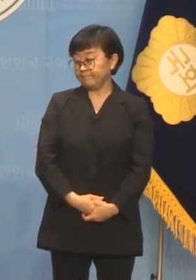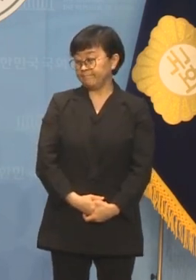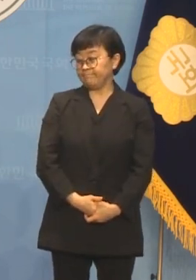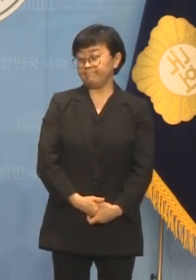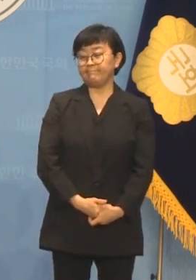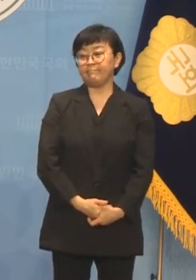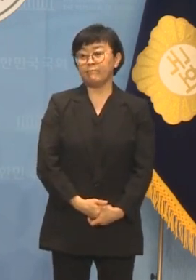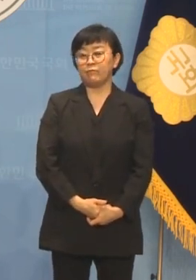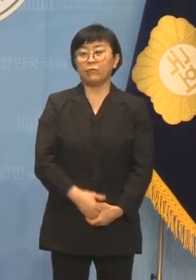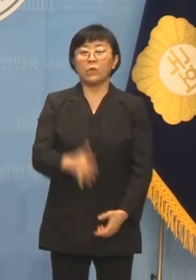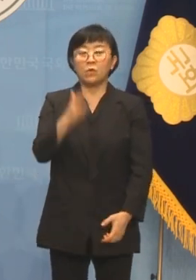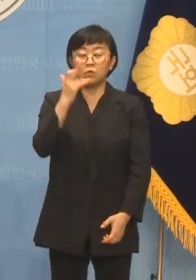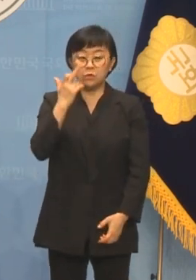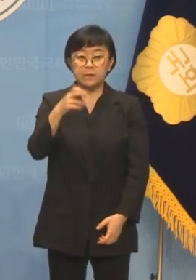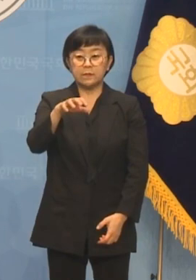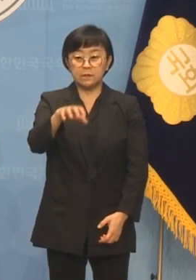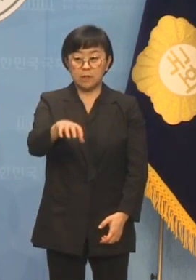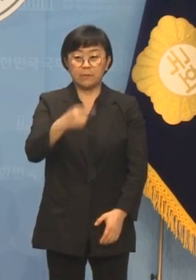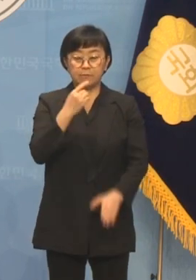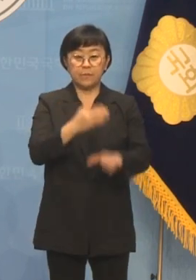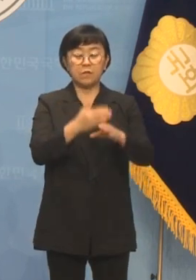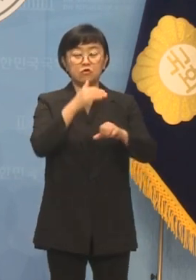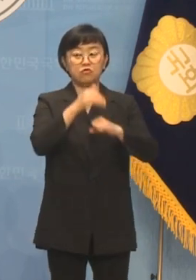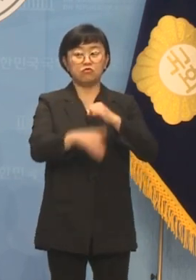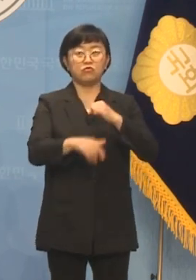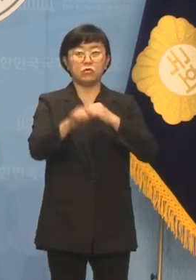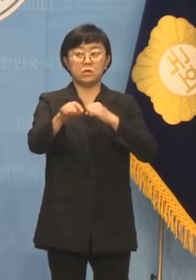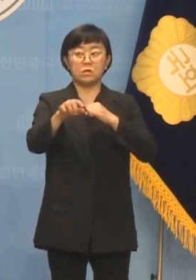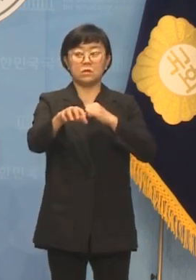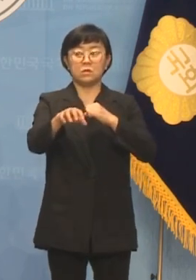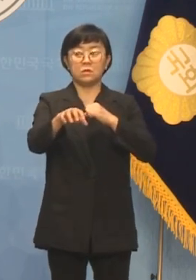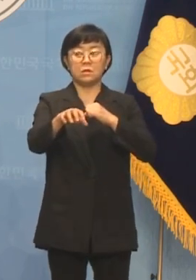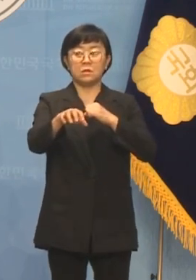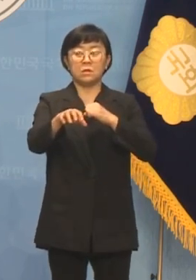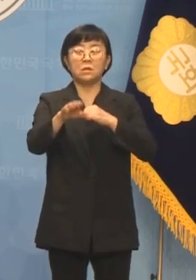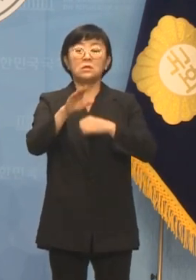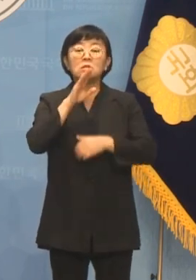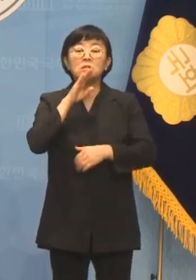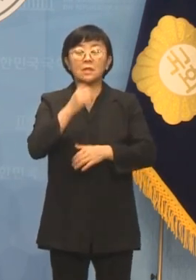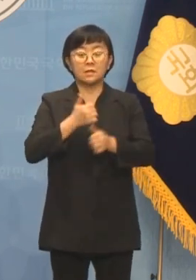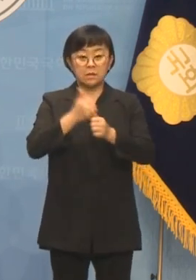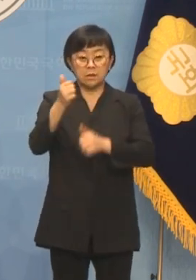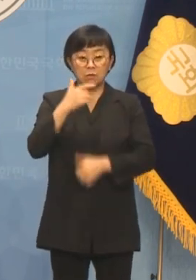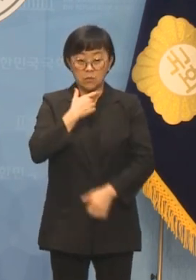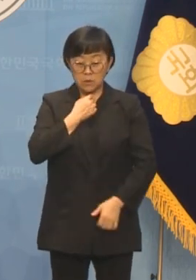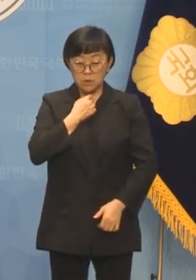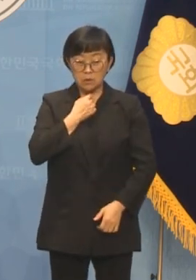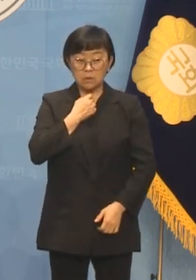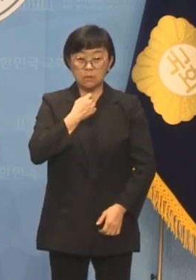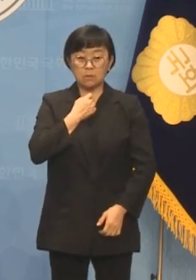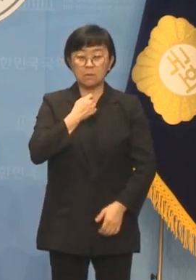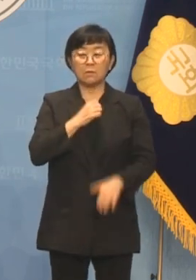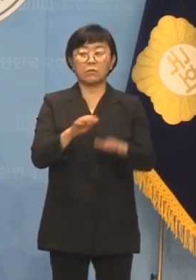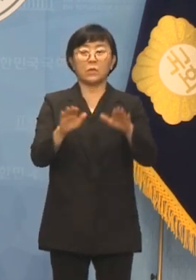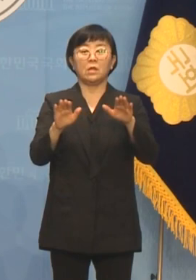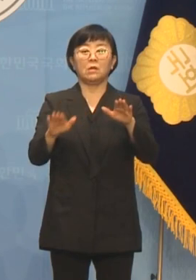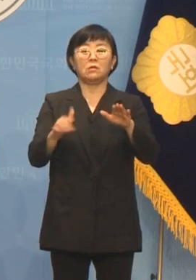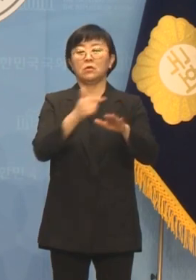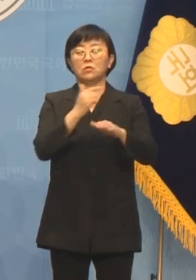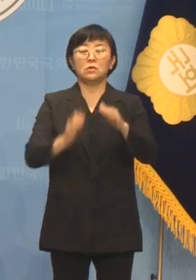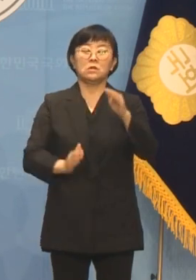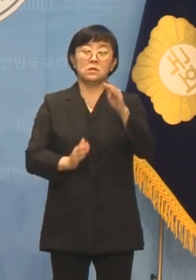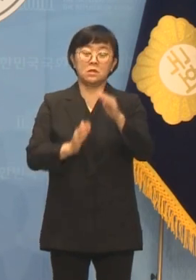울산 발전과 민주진영의 승용을 진정으로 원한다면 이러한 무리한